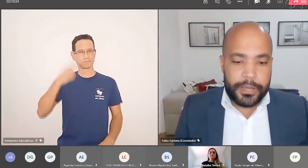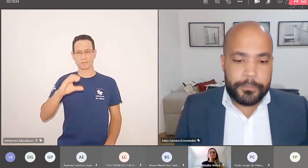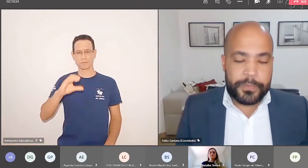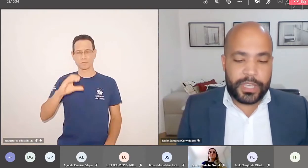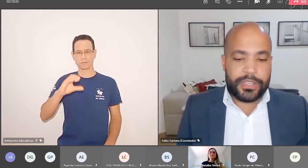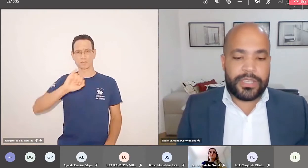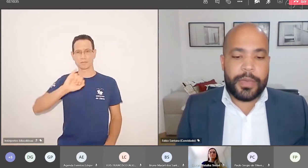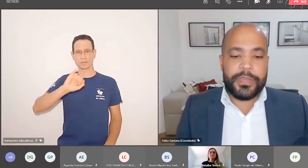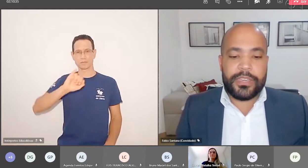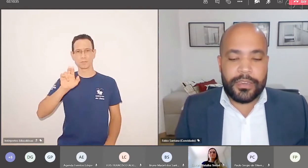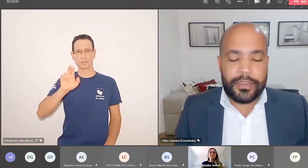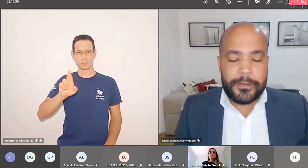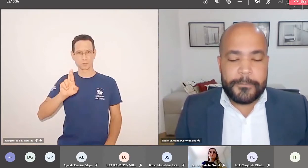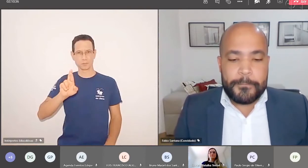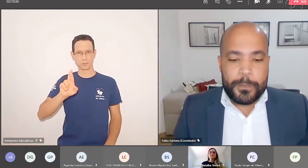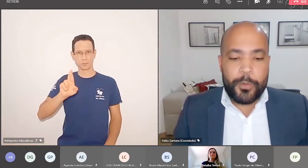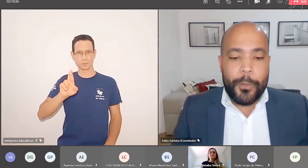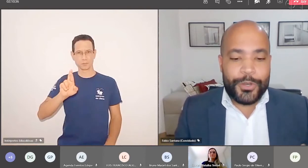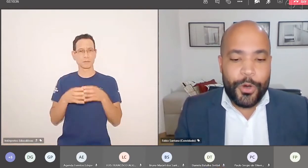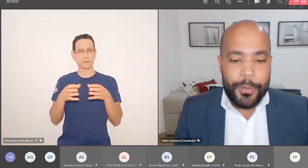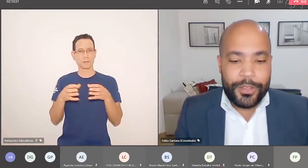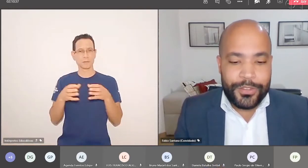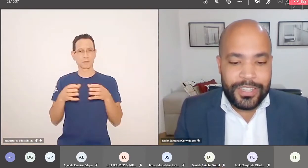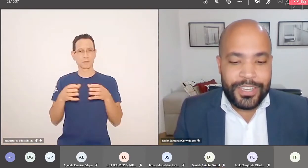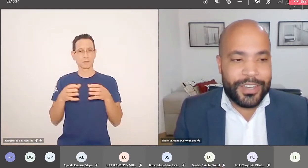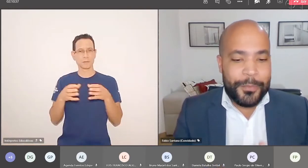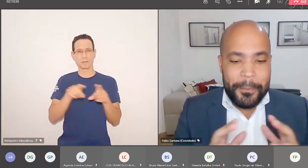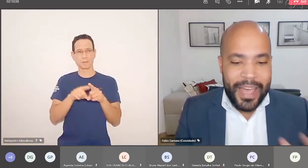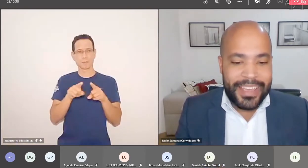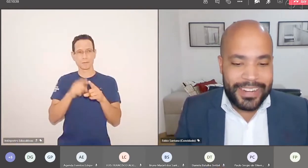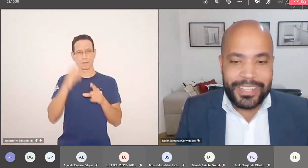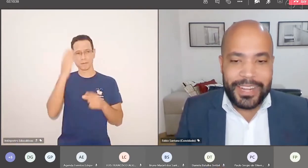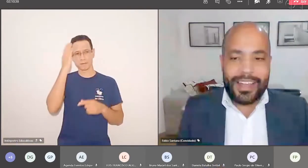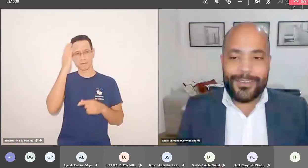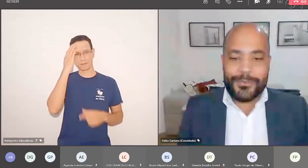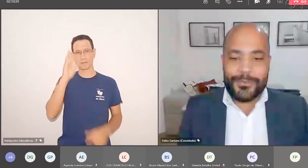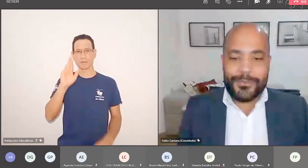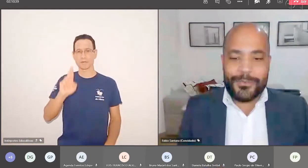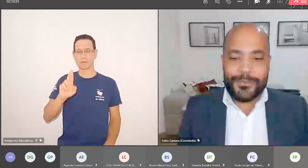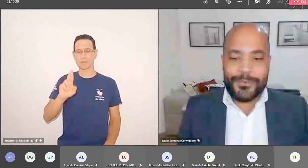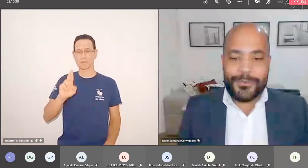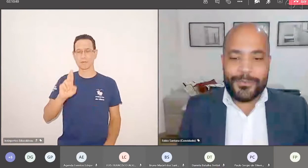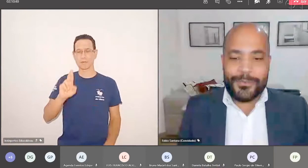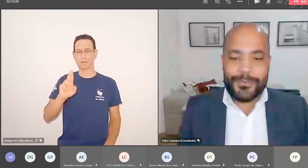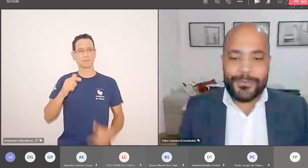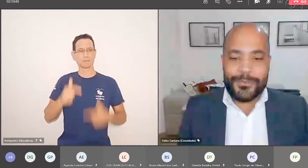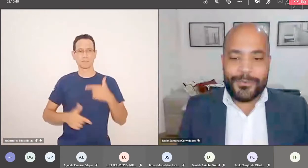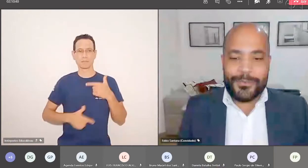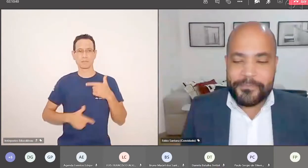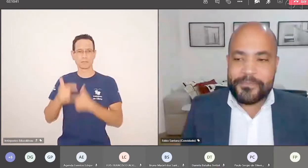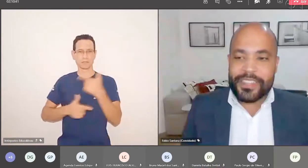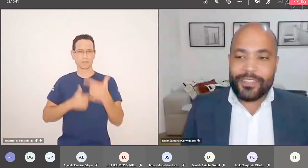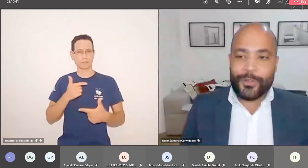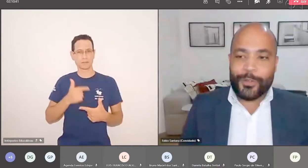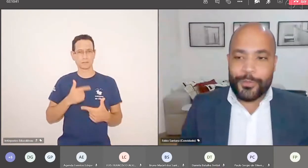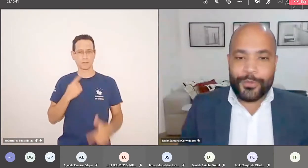e toda a sua equipe, né? A gente sabe que por mais que o Roberto seja uma máquina de trabalho, ninguém faz nada